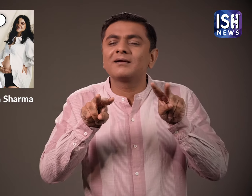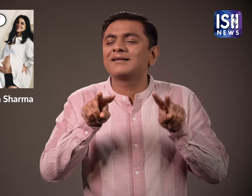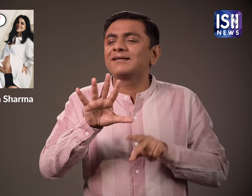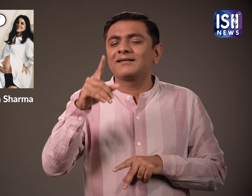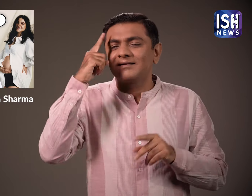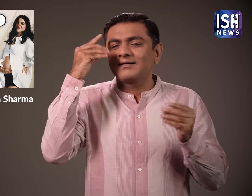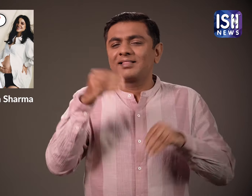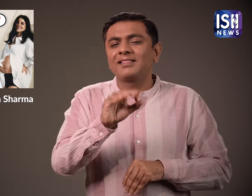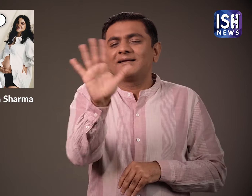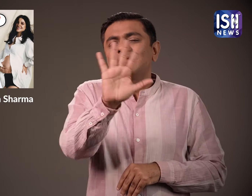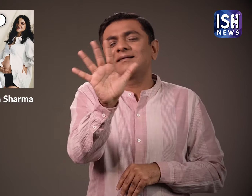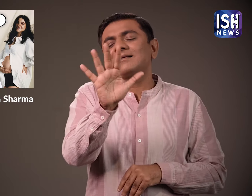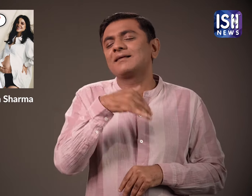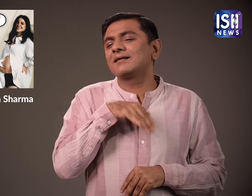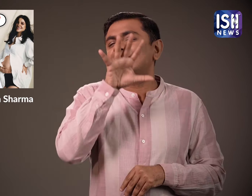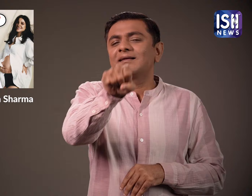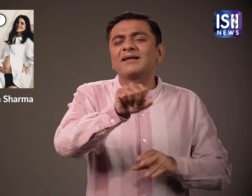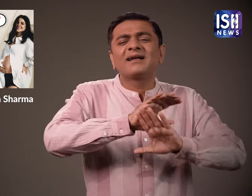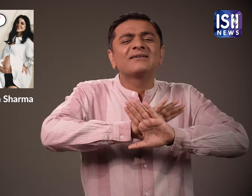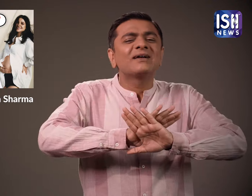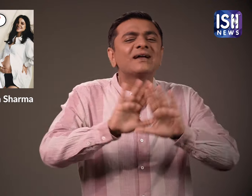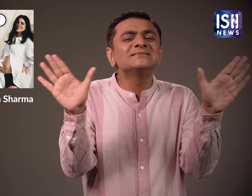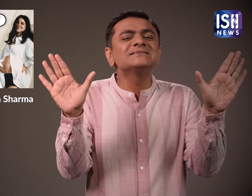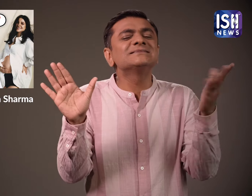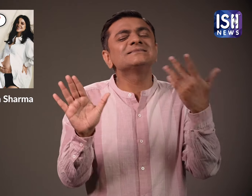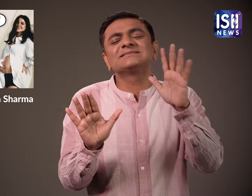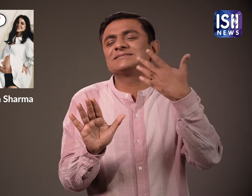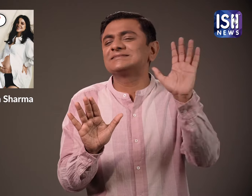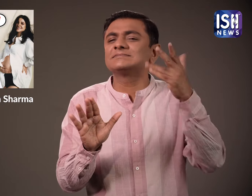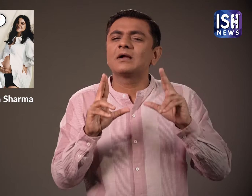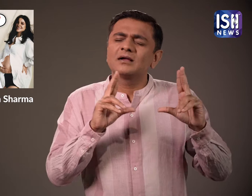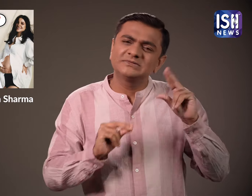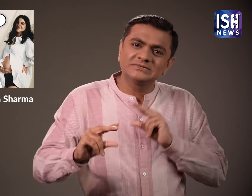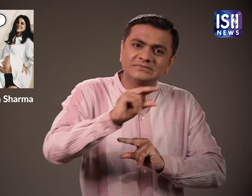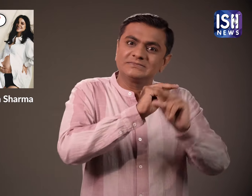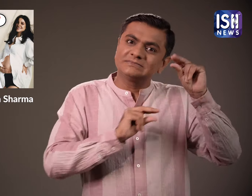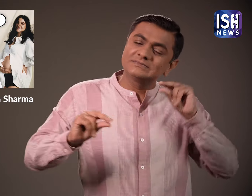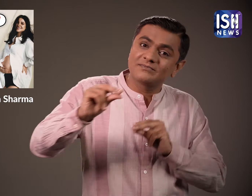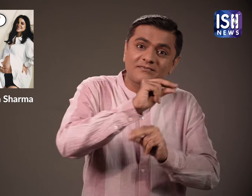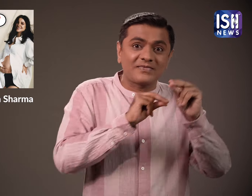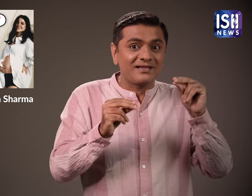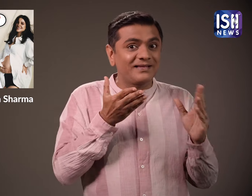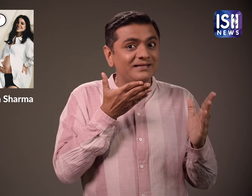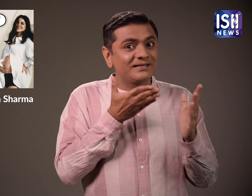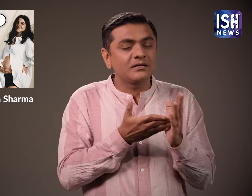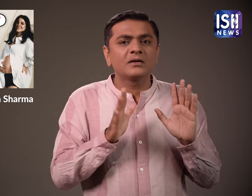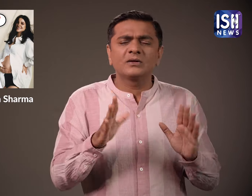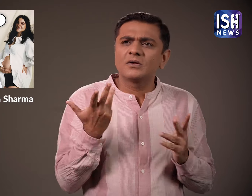अफ़ाएं थी कि एबी डिविलर्स अब जुड बोल रहे है हाला कि लोग इस बारे में सोचते ही रहे